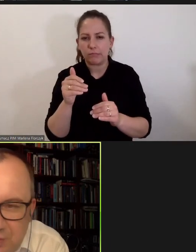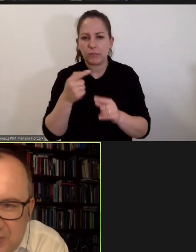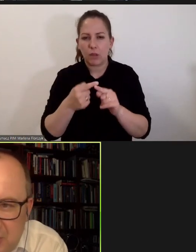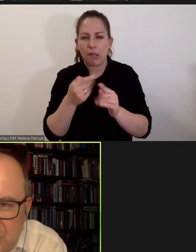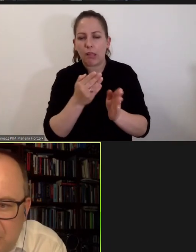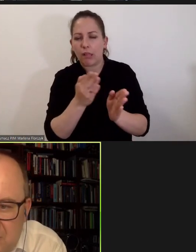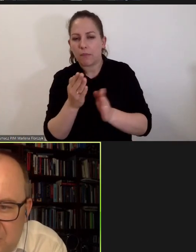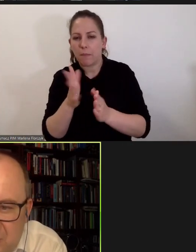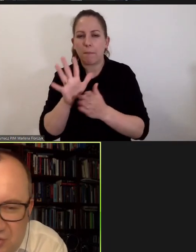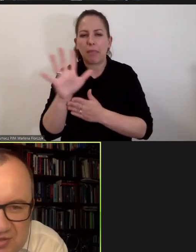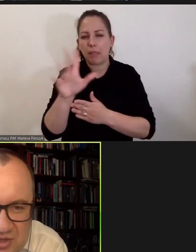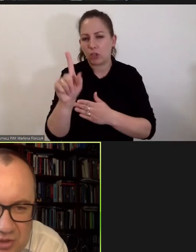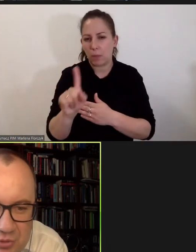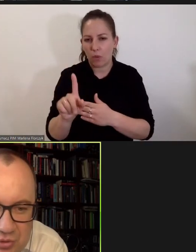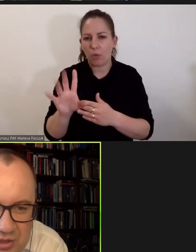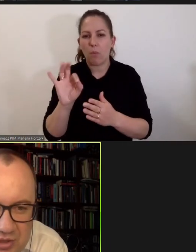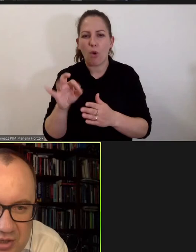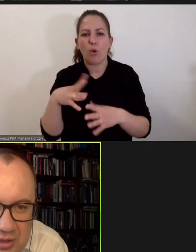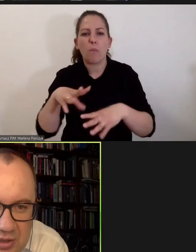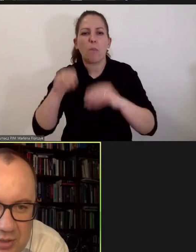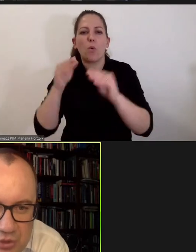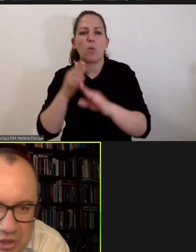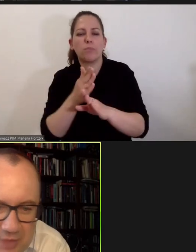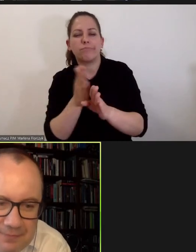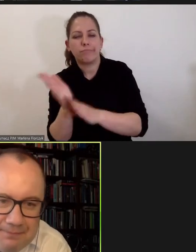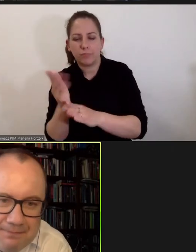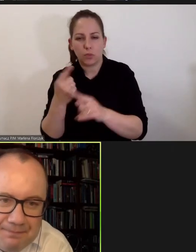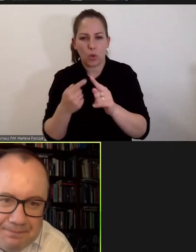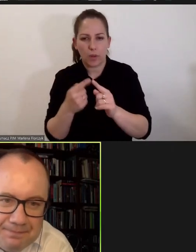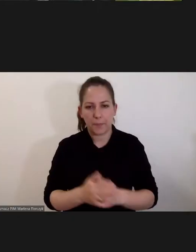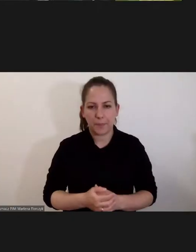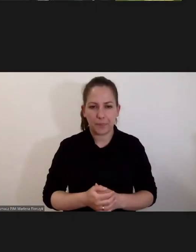przedłużenie o 15 minut zważywszy, że zaczęliśmy ciuteńkę później.